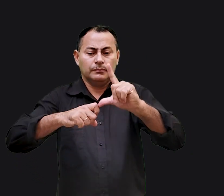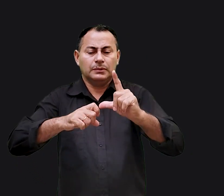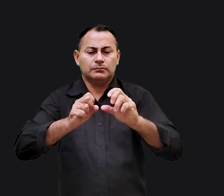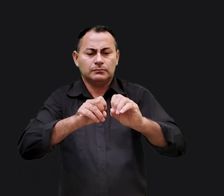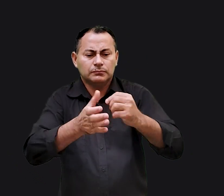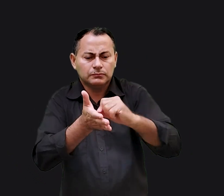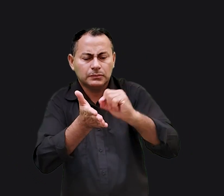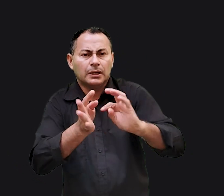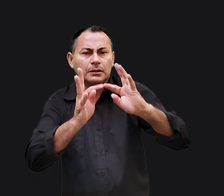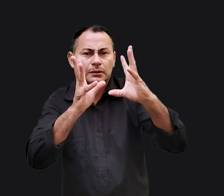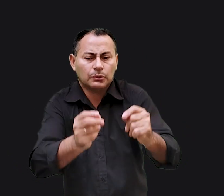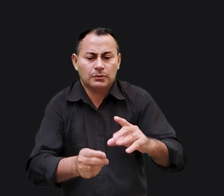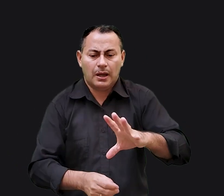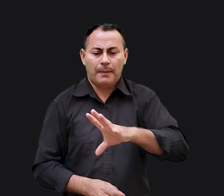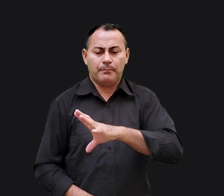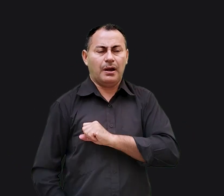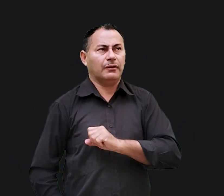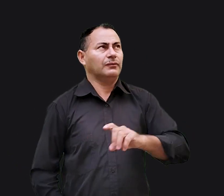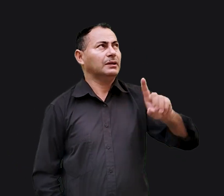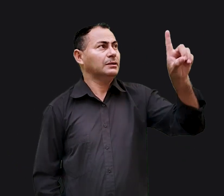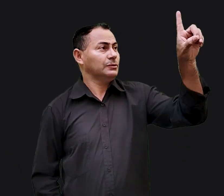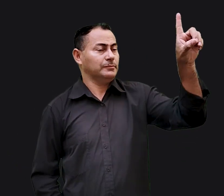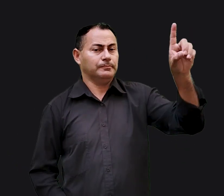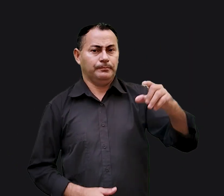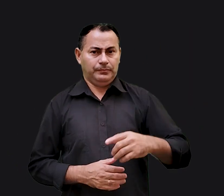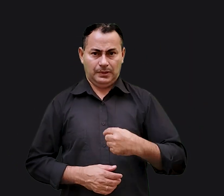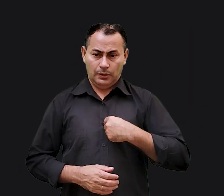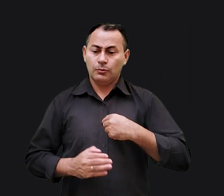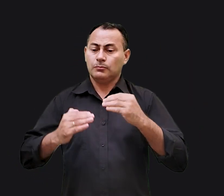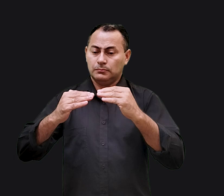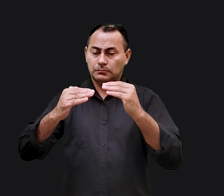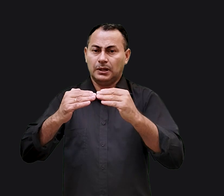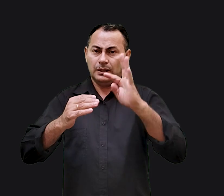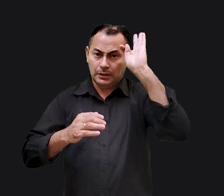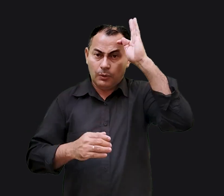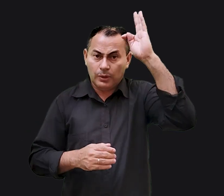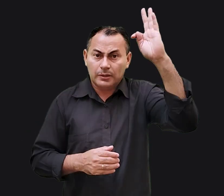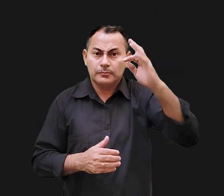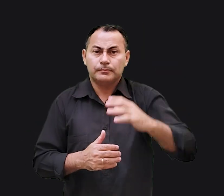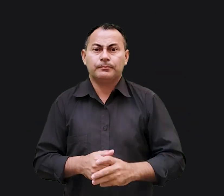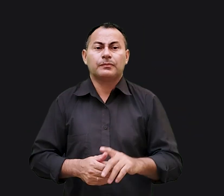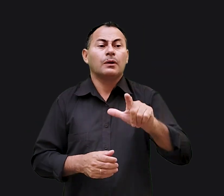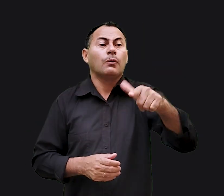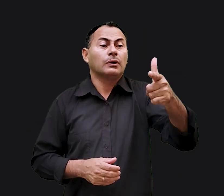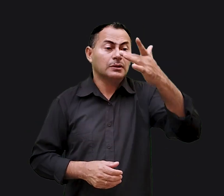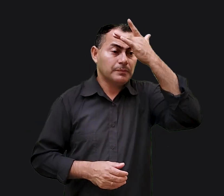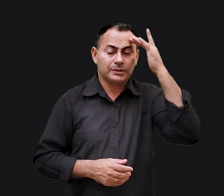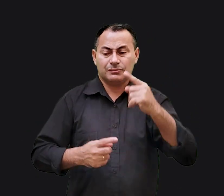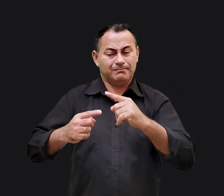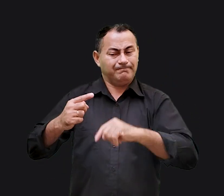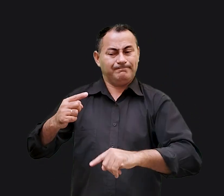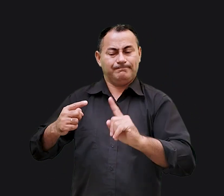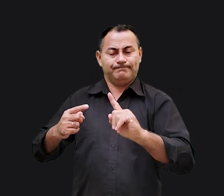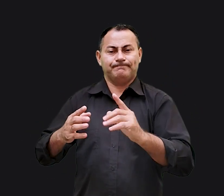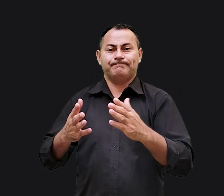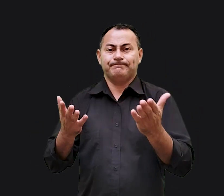esses livros para todos os que amavam a Deus. Eu concordo com essa teoria. Outras pessoas discordam.